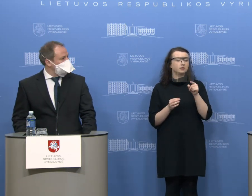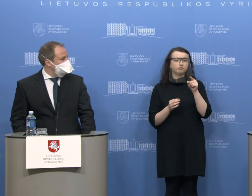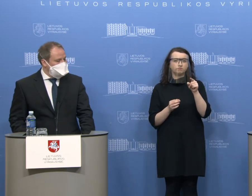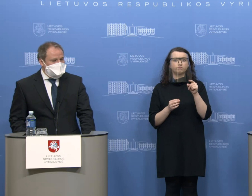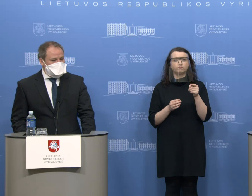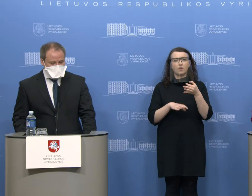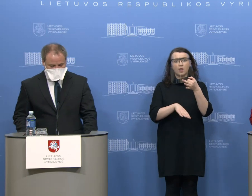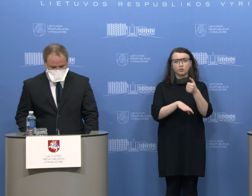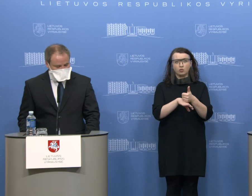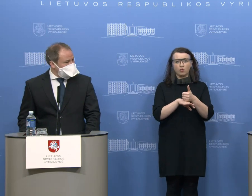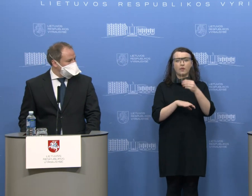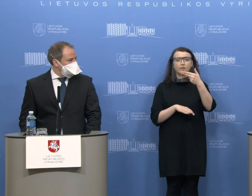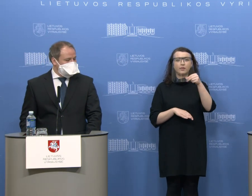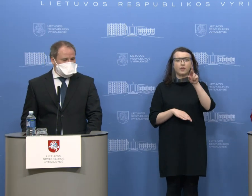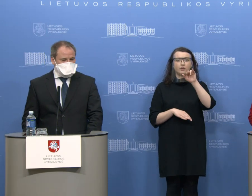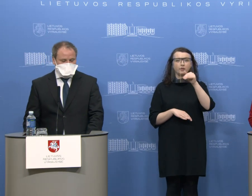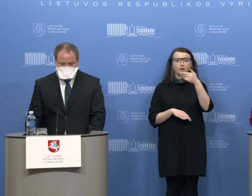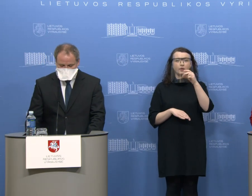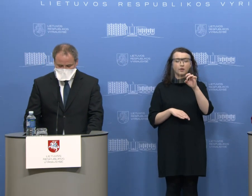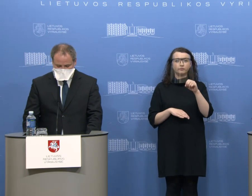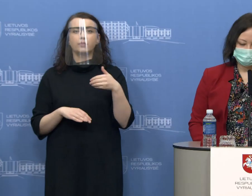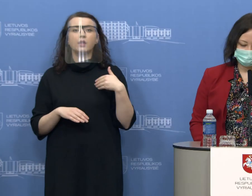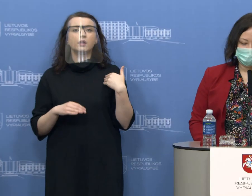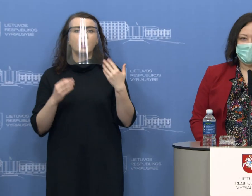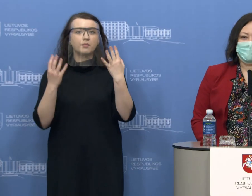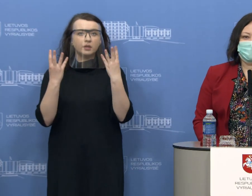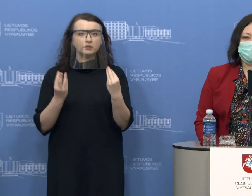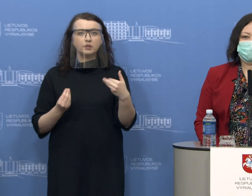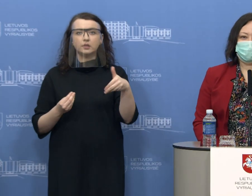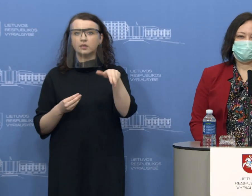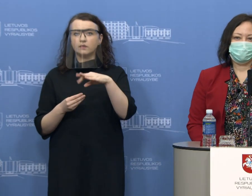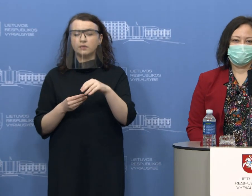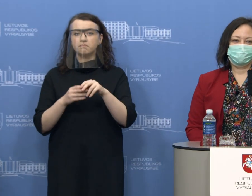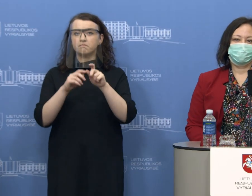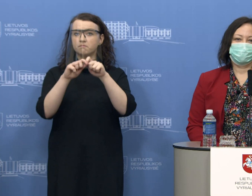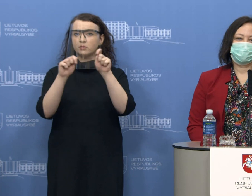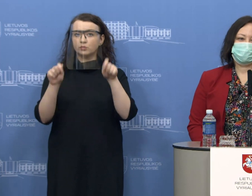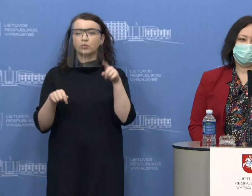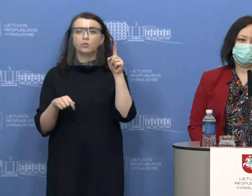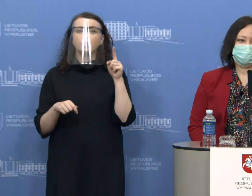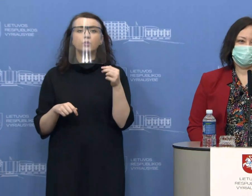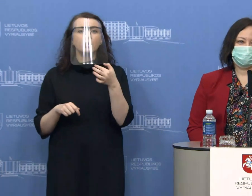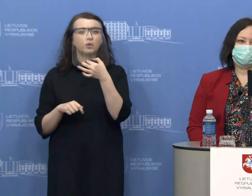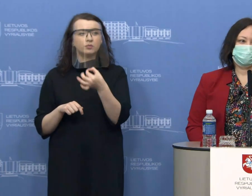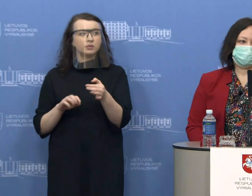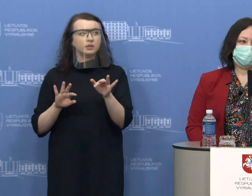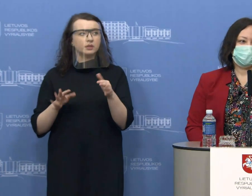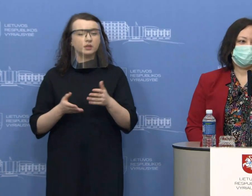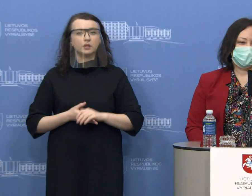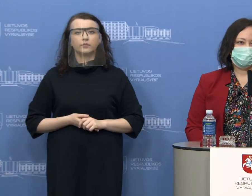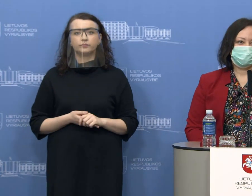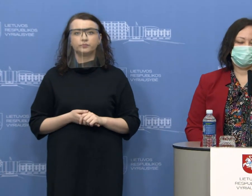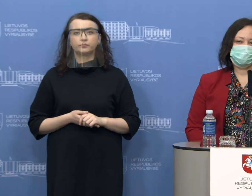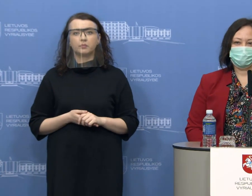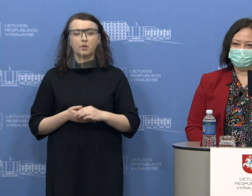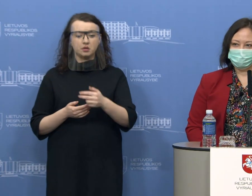Ulbaitė. Neringa, prašau. Labadiena visiems. Tai pirmiausia, noriu pasakyti, kad per